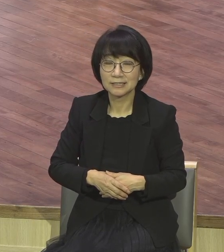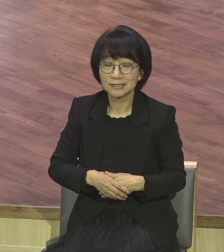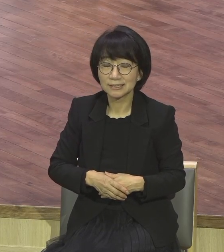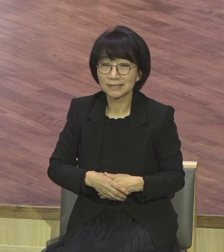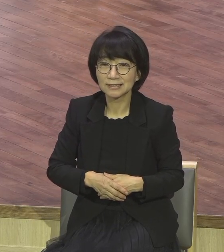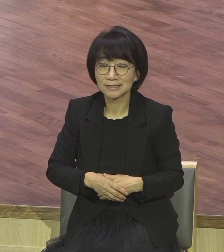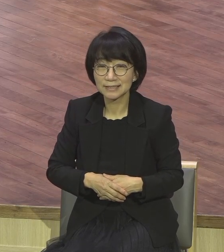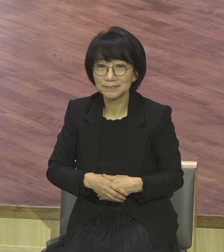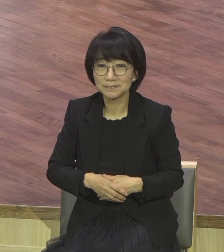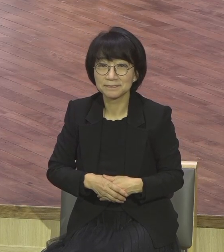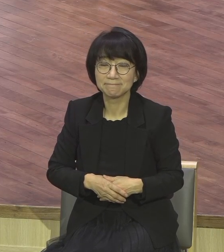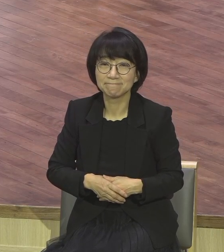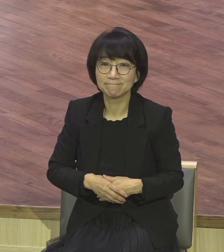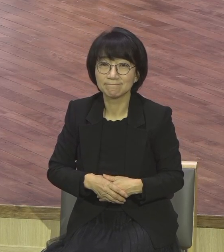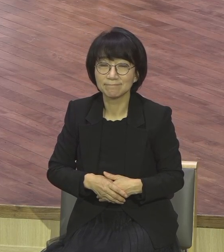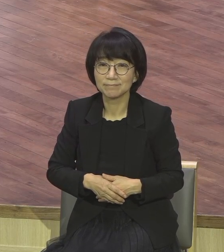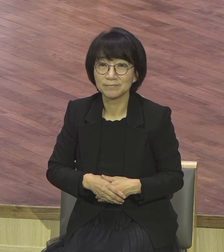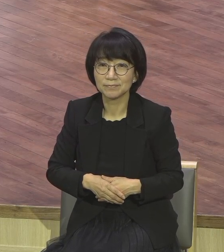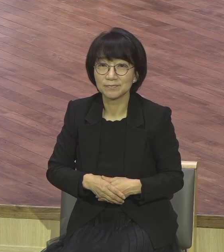이런 신앙을